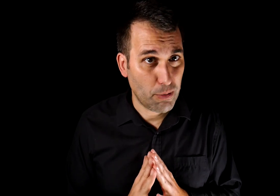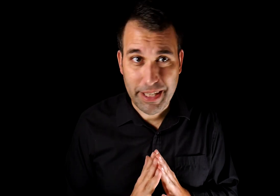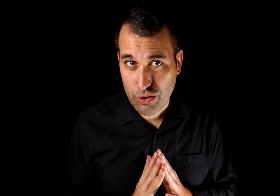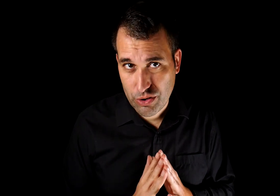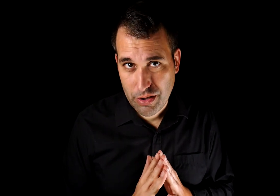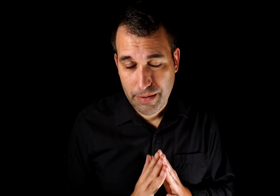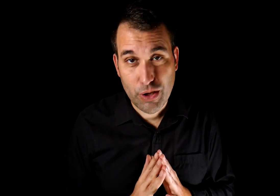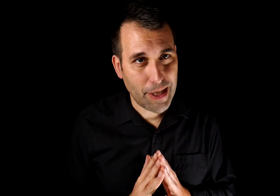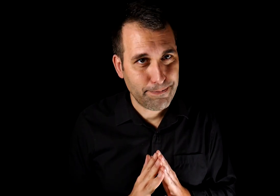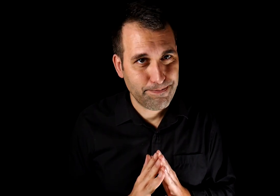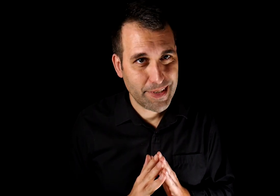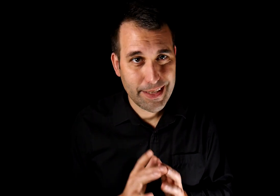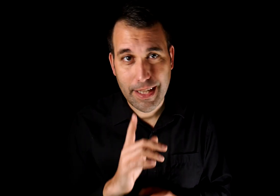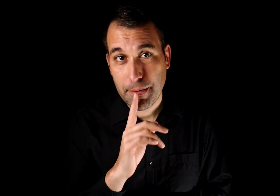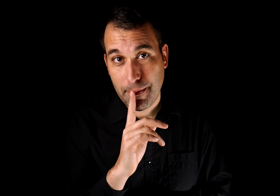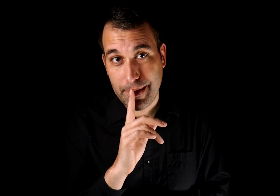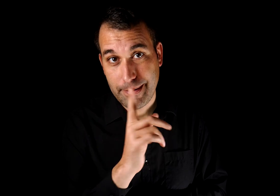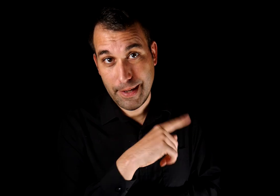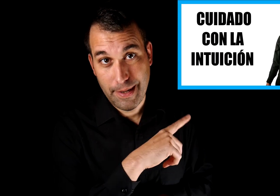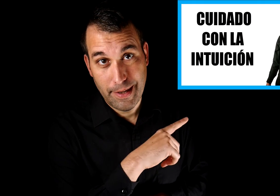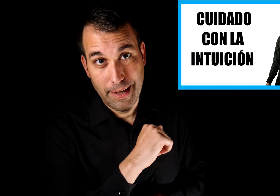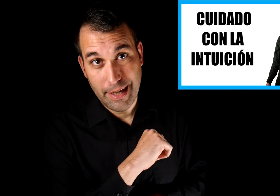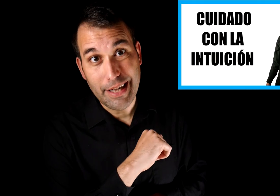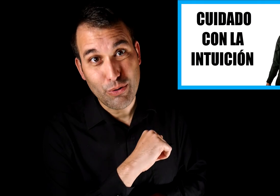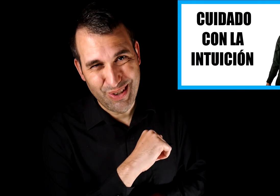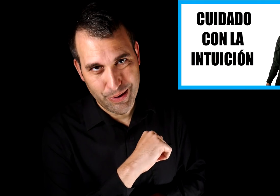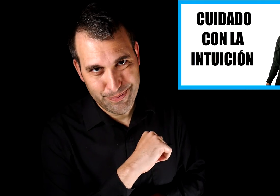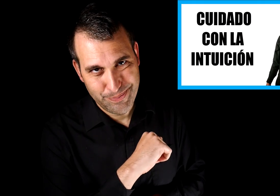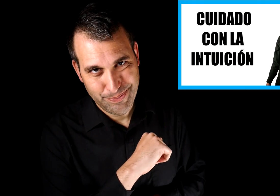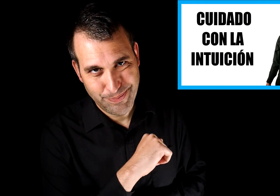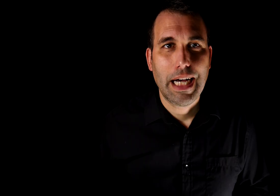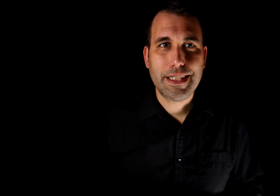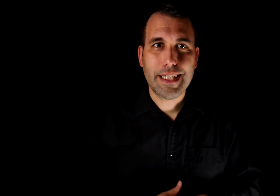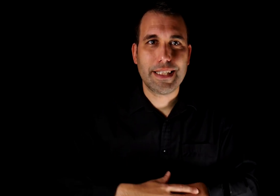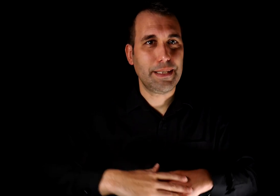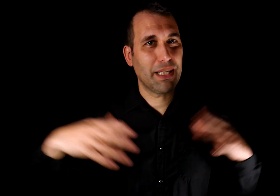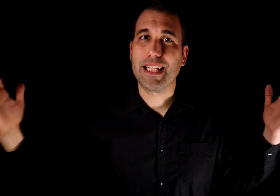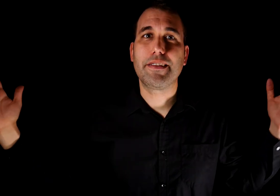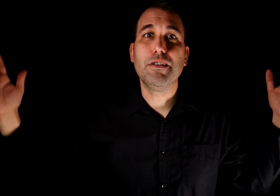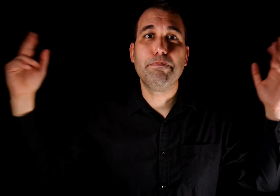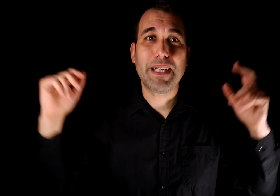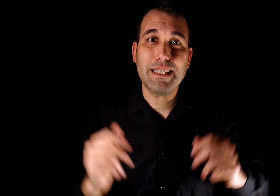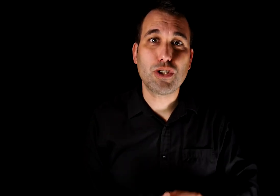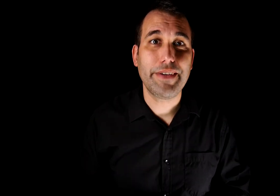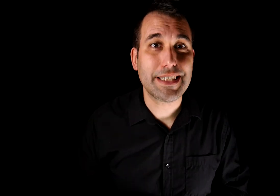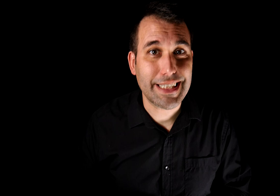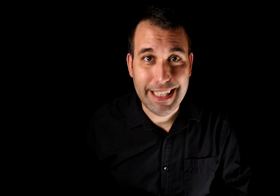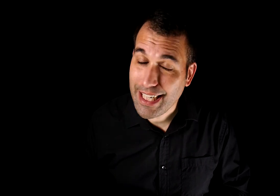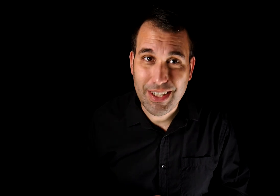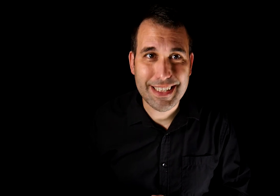momentos. No sé, será probablemente... la intuición. Así que, sin más dilación, pasemos a ver estas increíbles